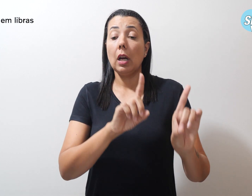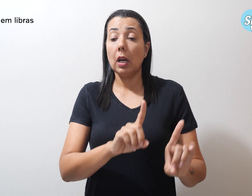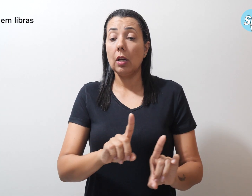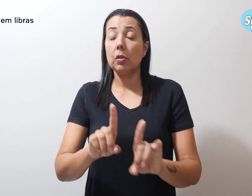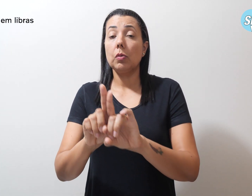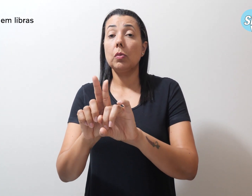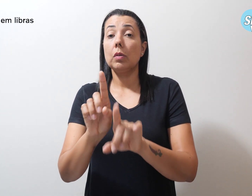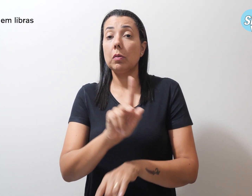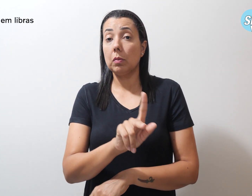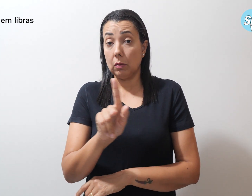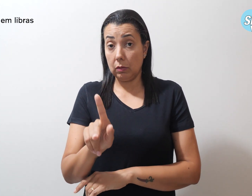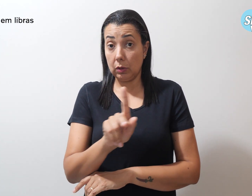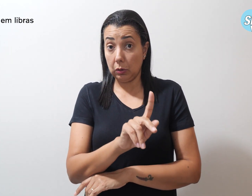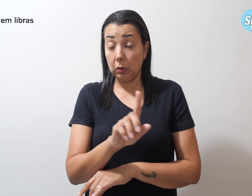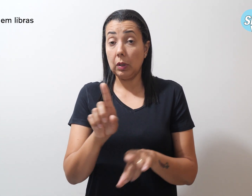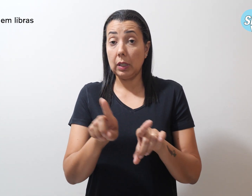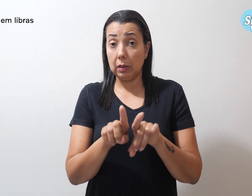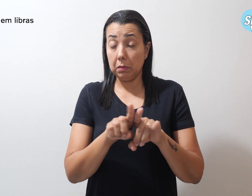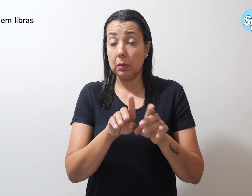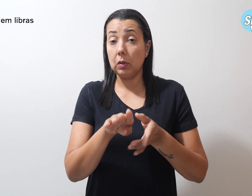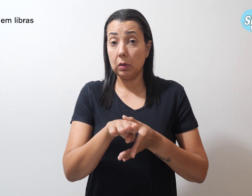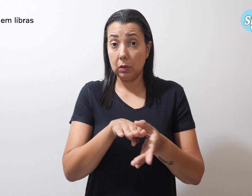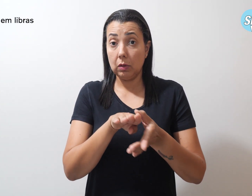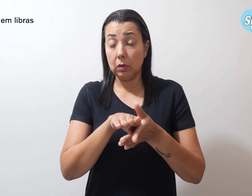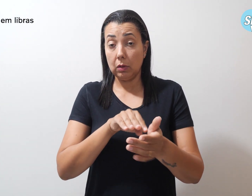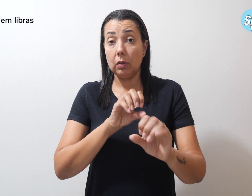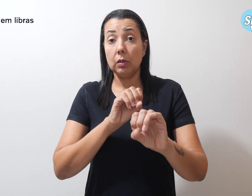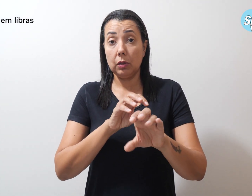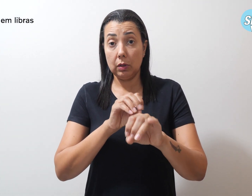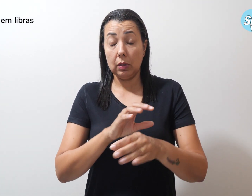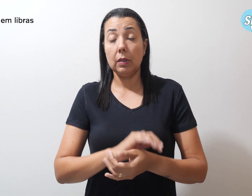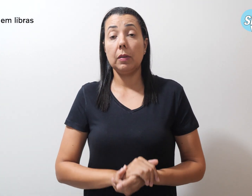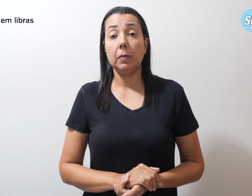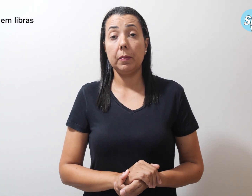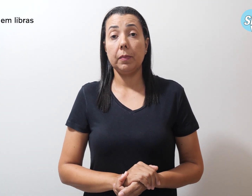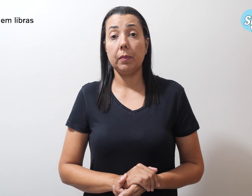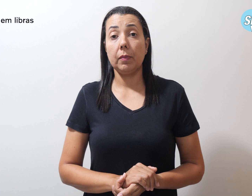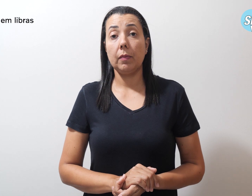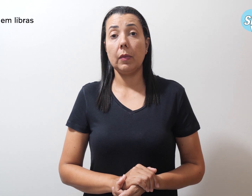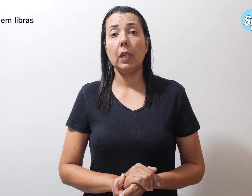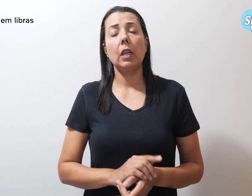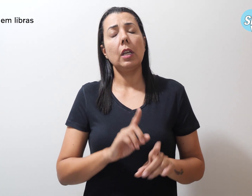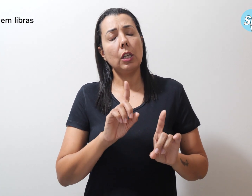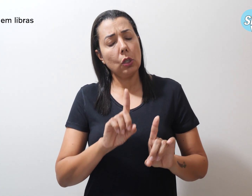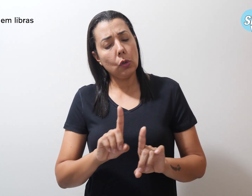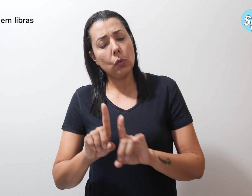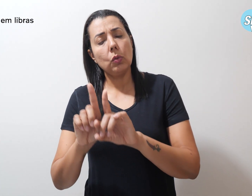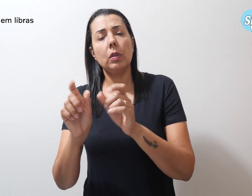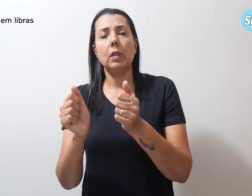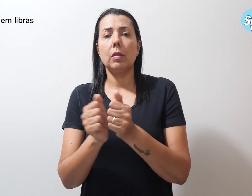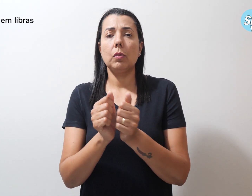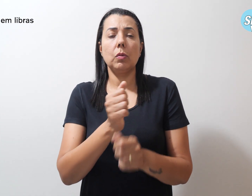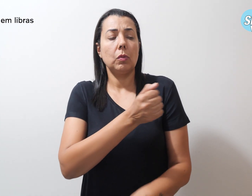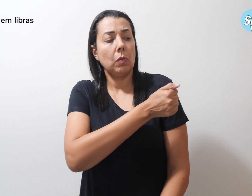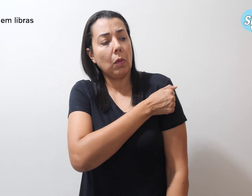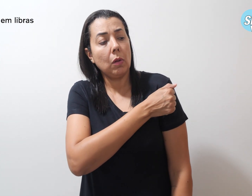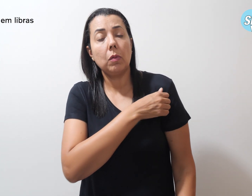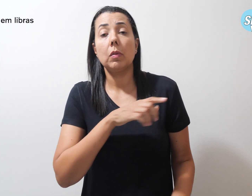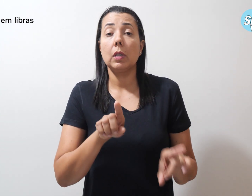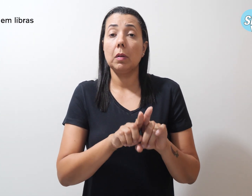professores e dos orientadores educacionais e o ombro amigo dos estudantes. O Supervisor